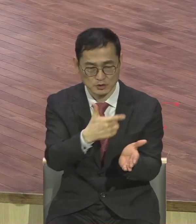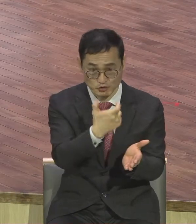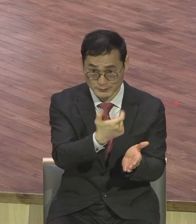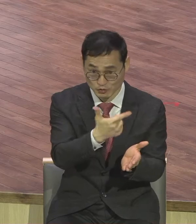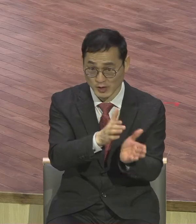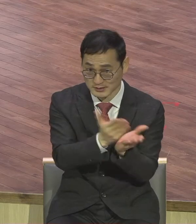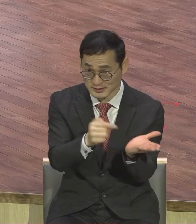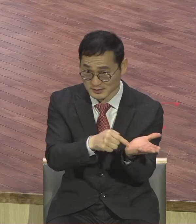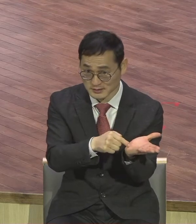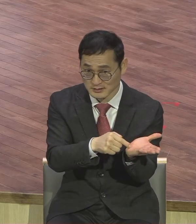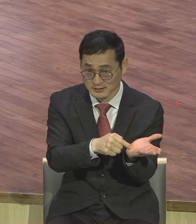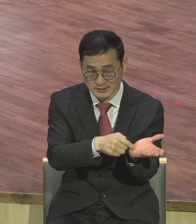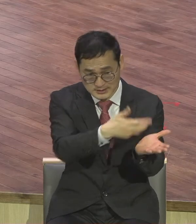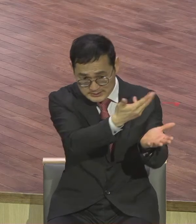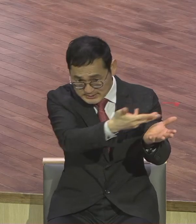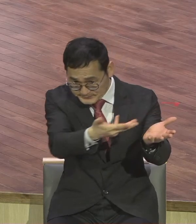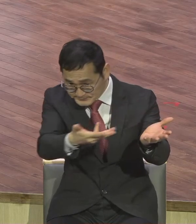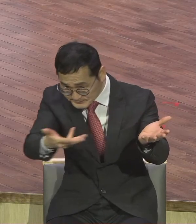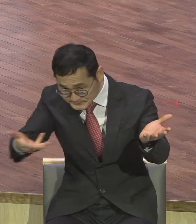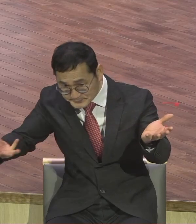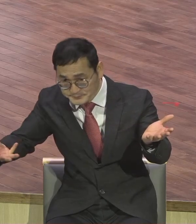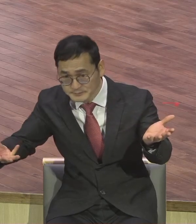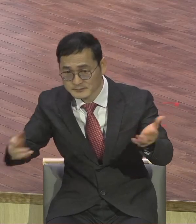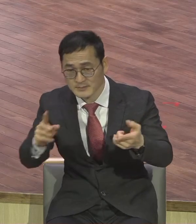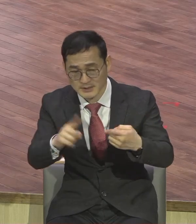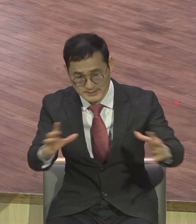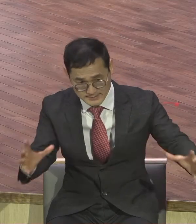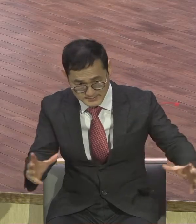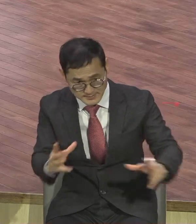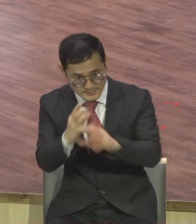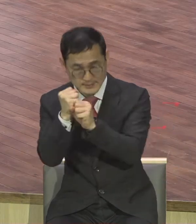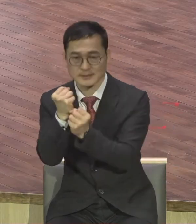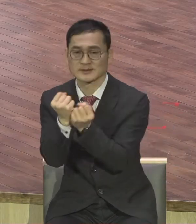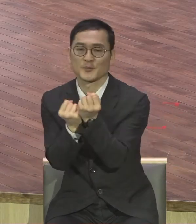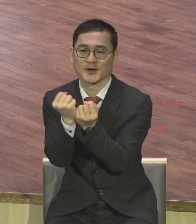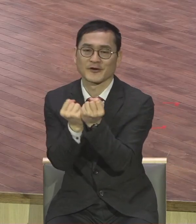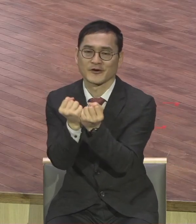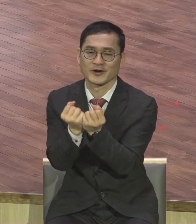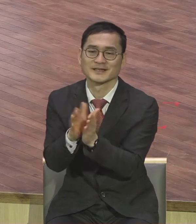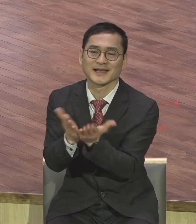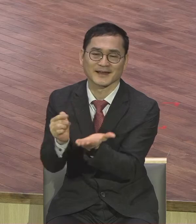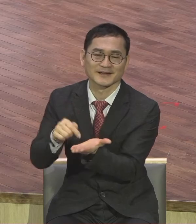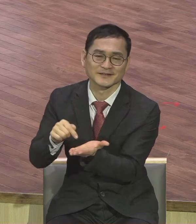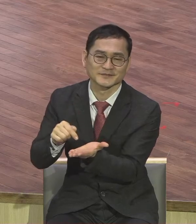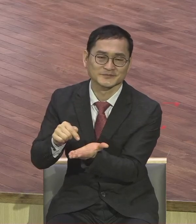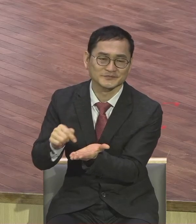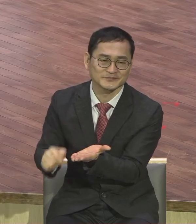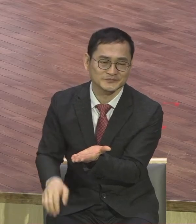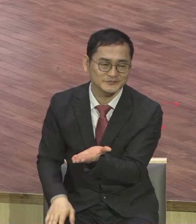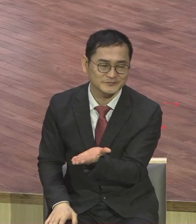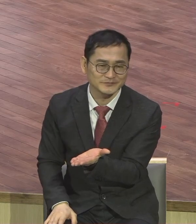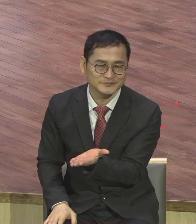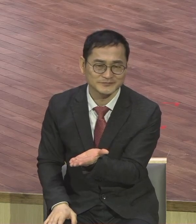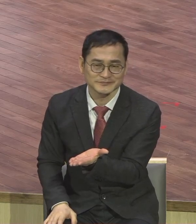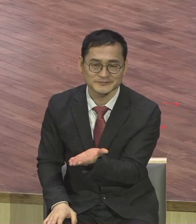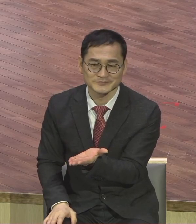은약의 흐름을 다 볼 수 있도록 만들어놨어요 딱 한 권이에요 한 권 66군은 엄청 두껍지만은 여러분 딱 한 권